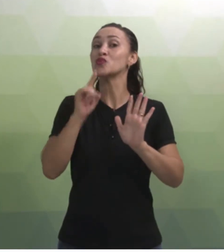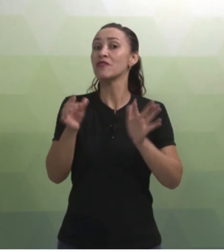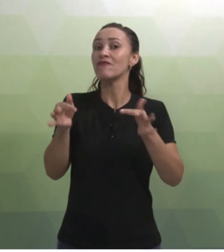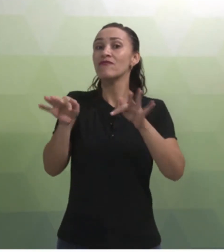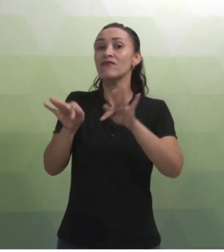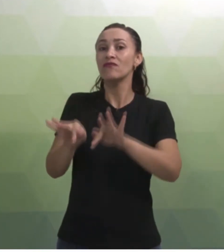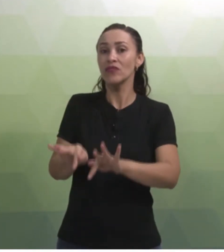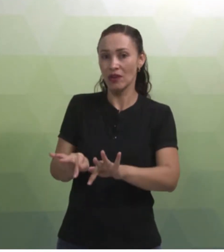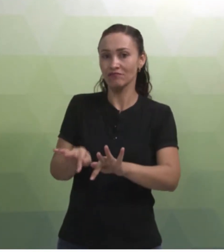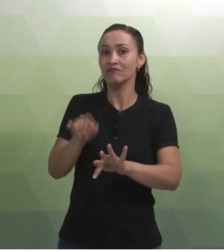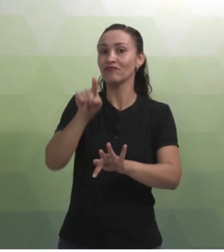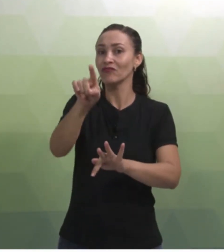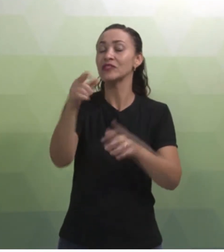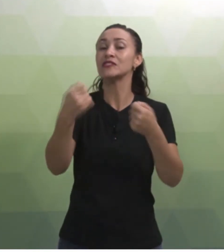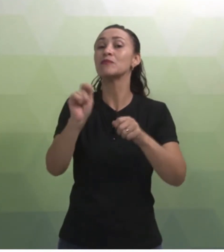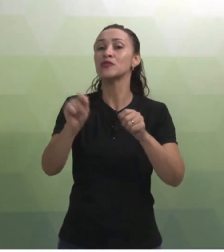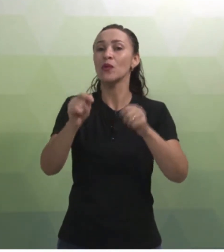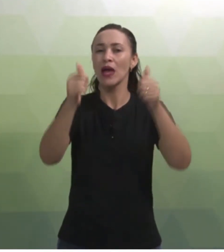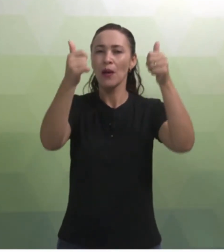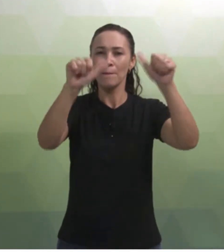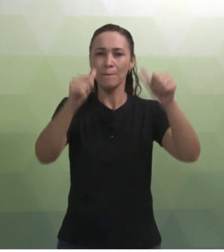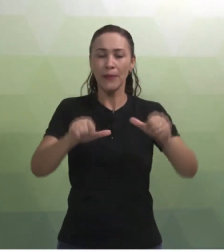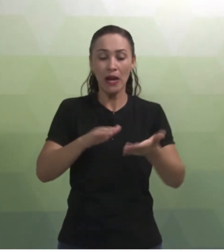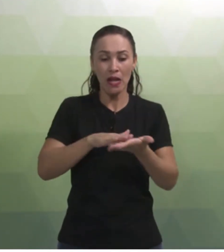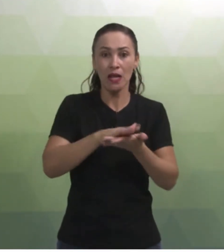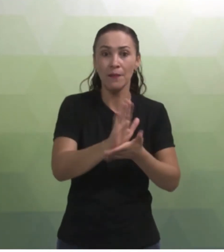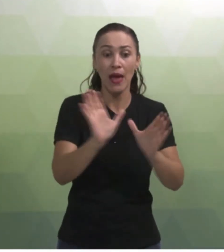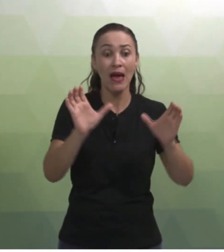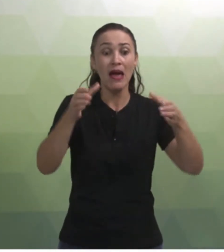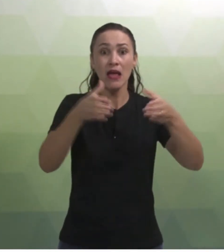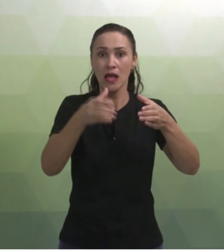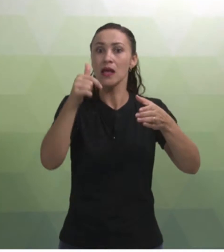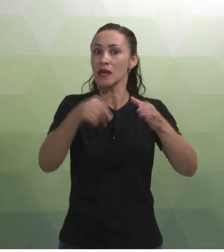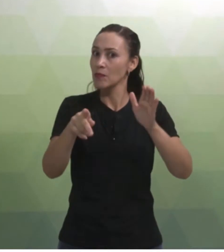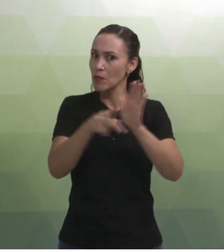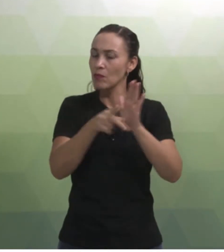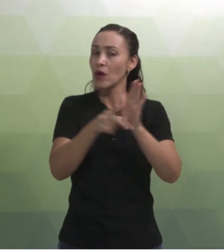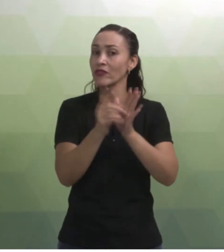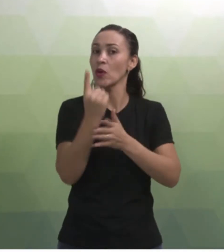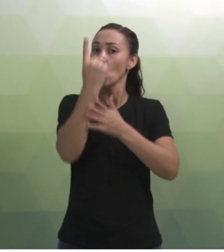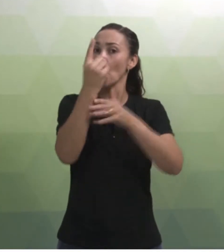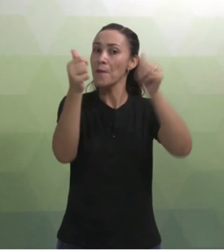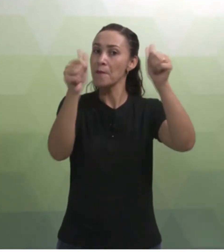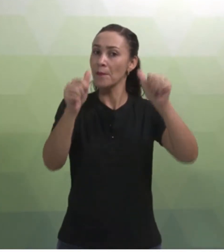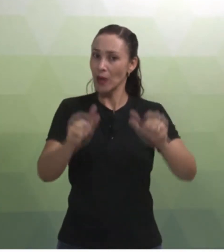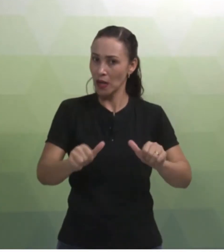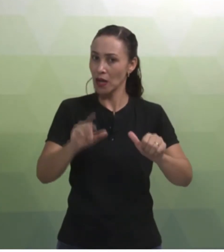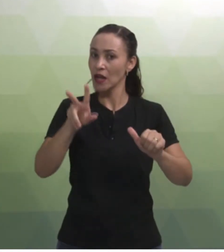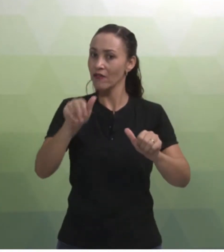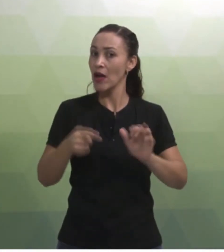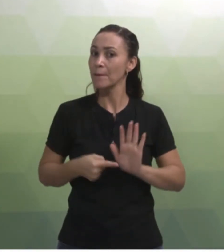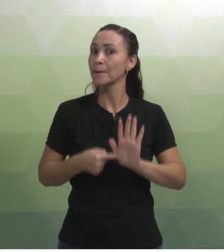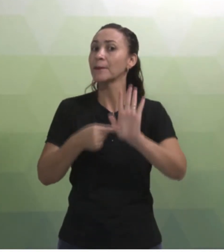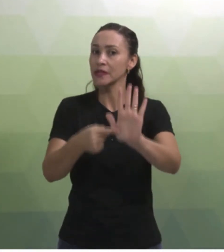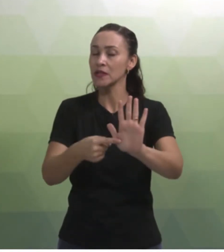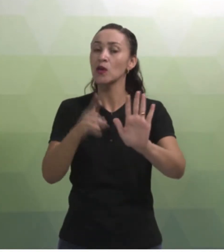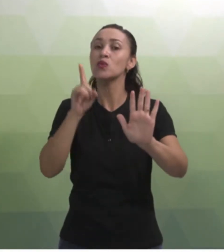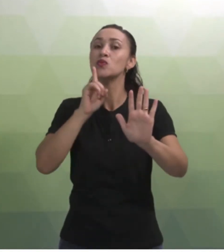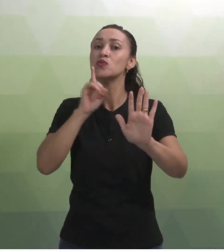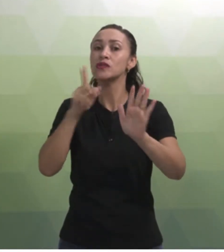culminância. Então, você vai ter que imprimir esse banner. A equipe vai ter um banner para a equipe, que vai apresentar lá no dia